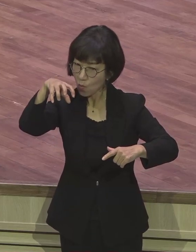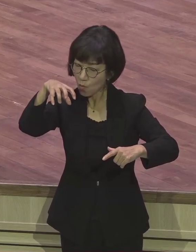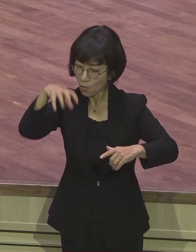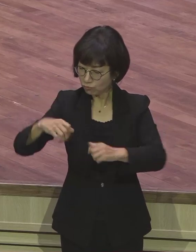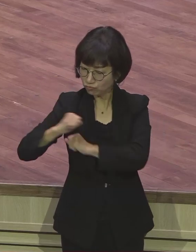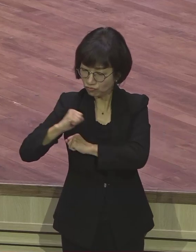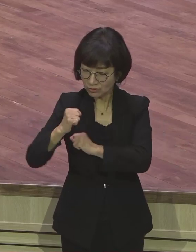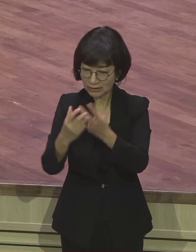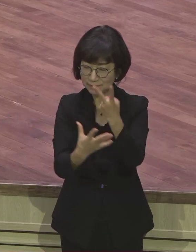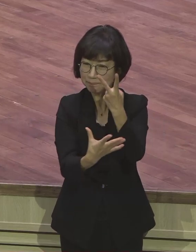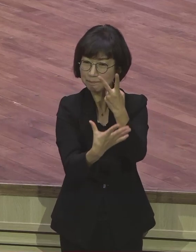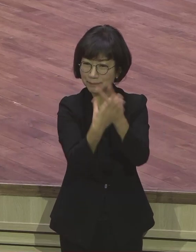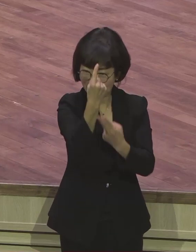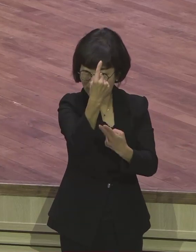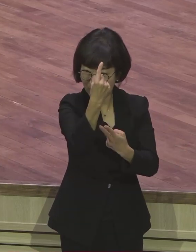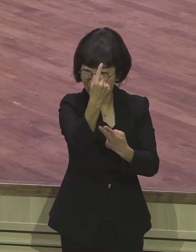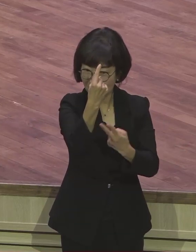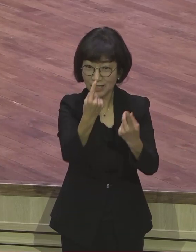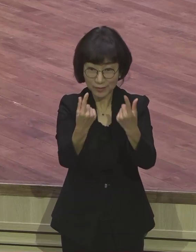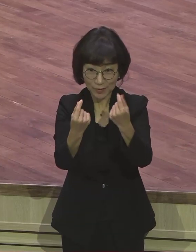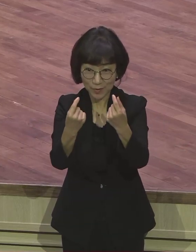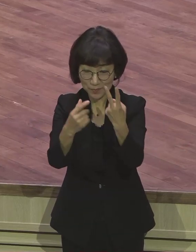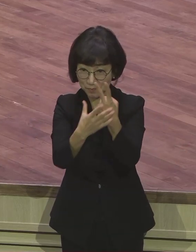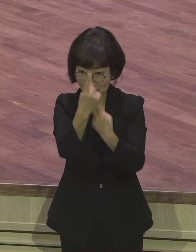로마 황제의 신이대.